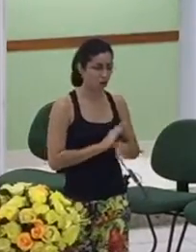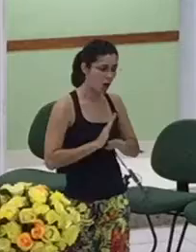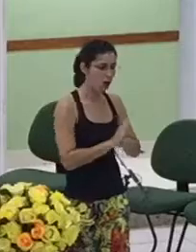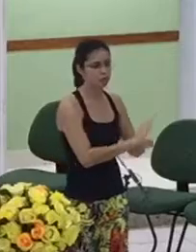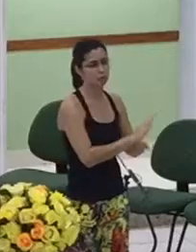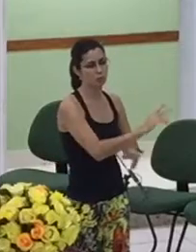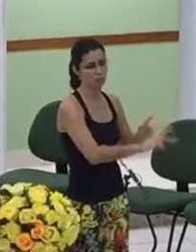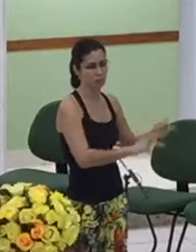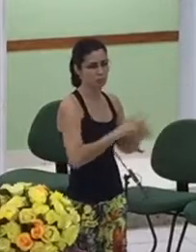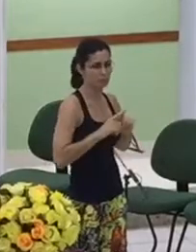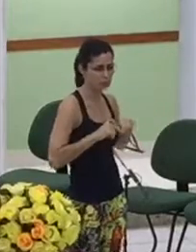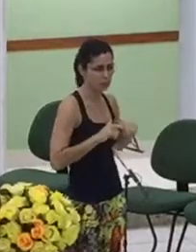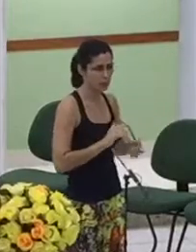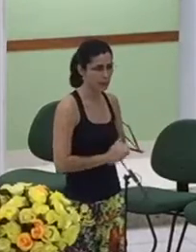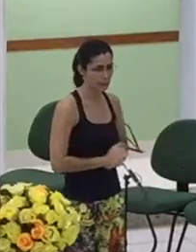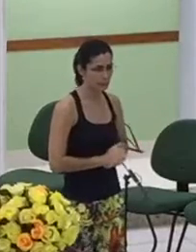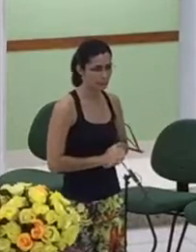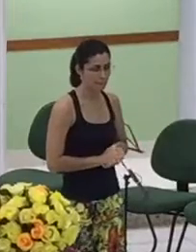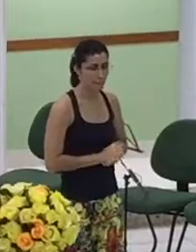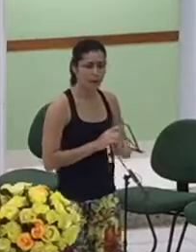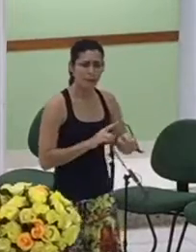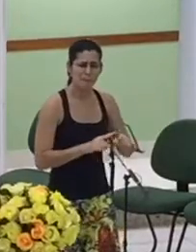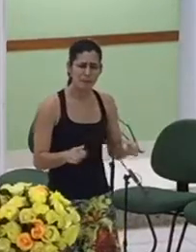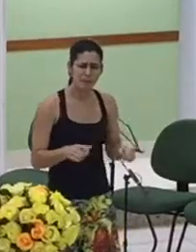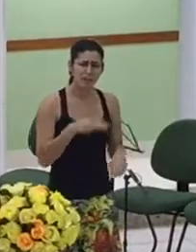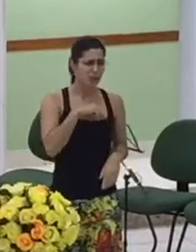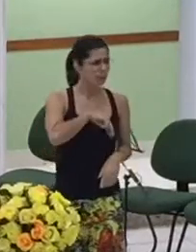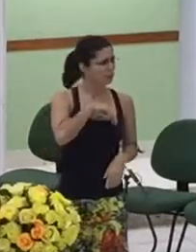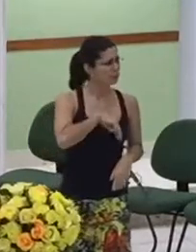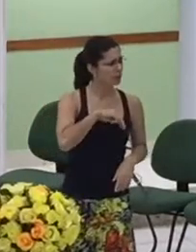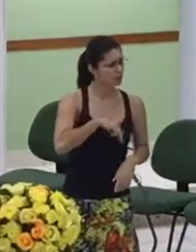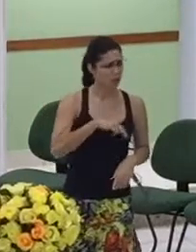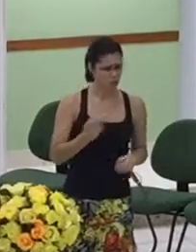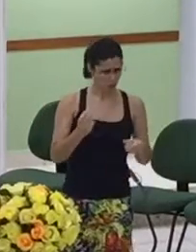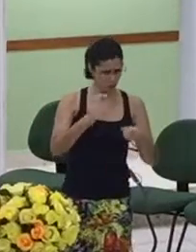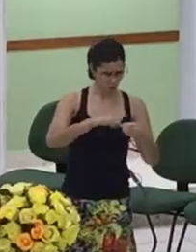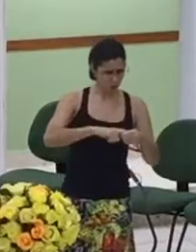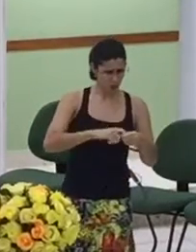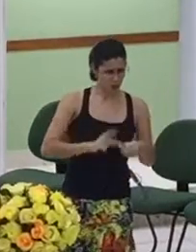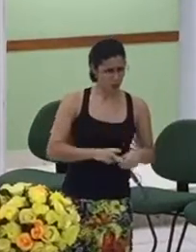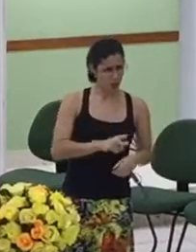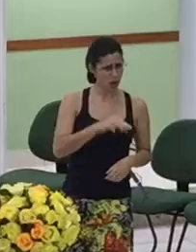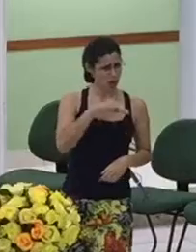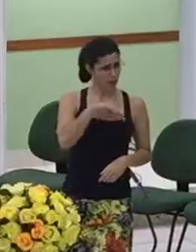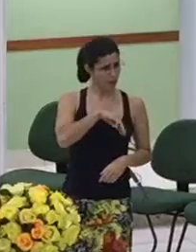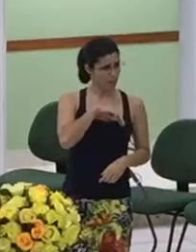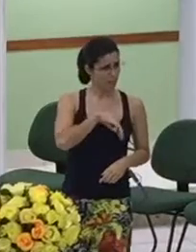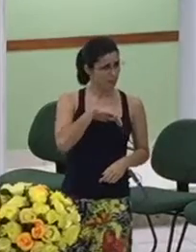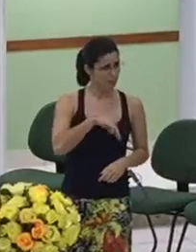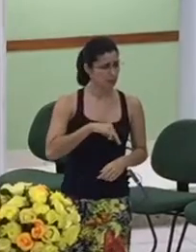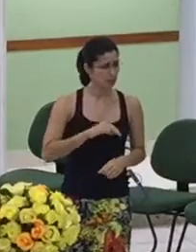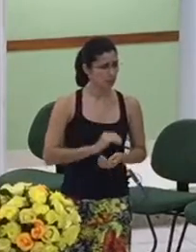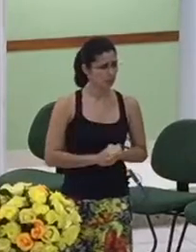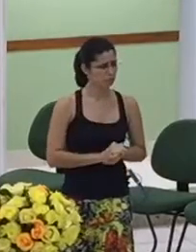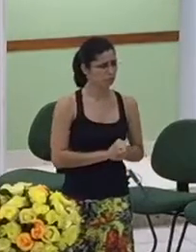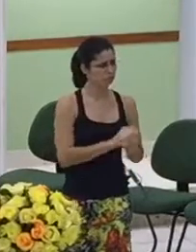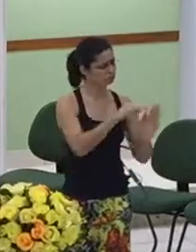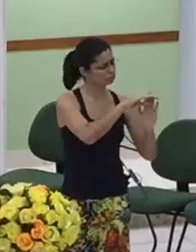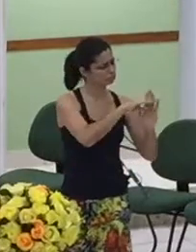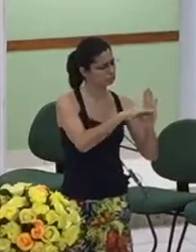sabe o que Mateus está nos ensinando por isso que no reino de Deus muitos dos últimos serão